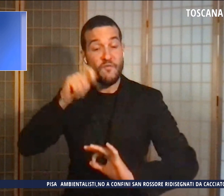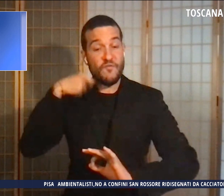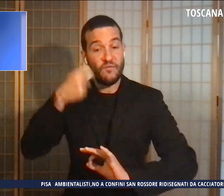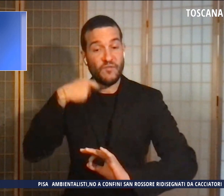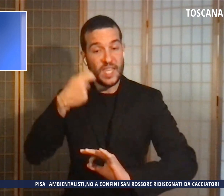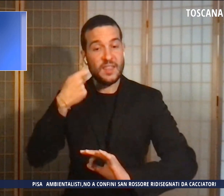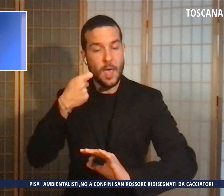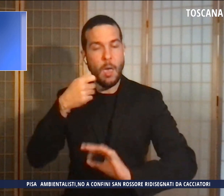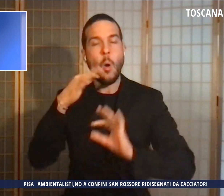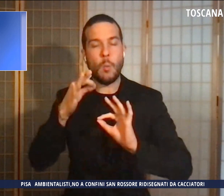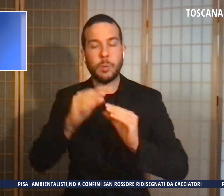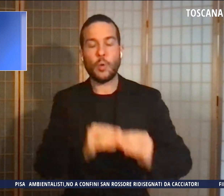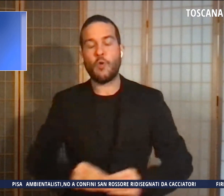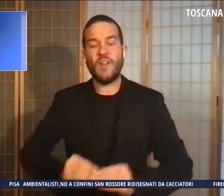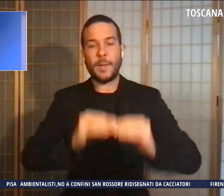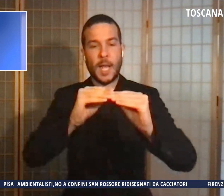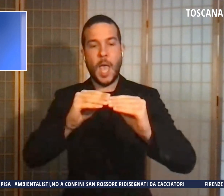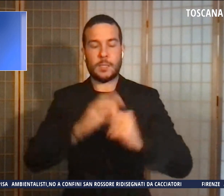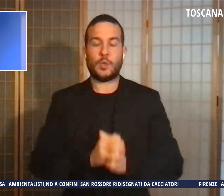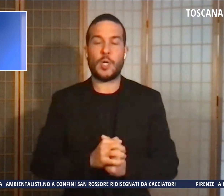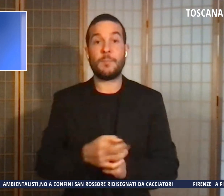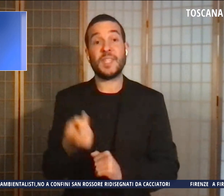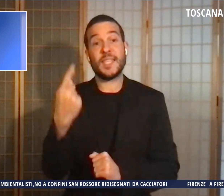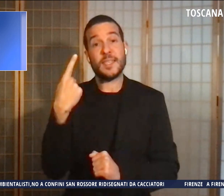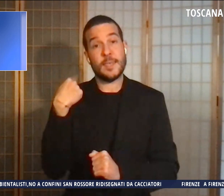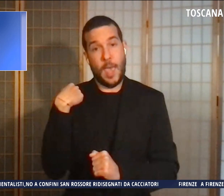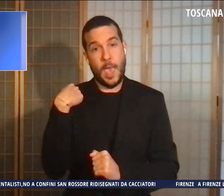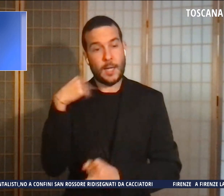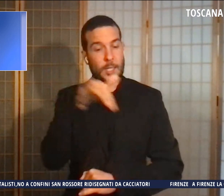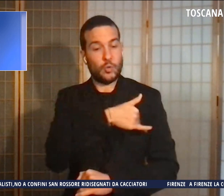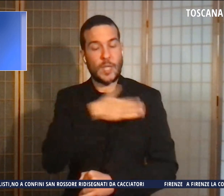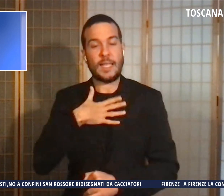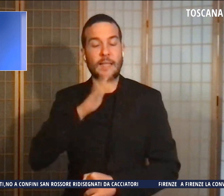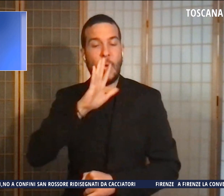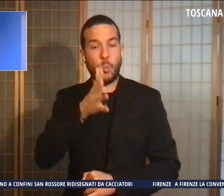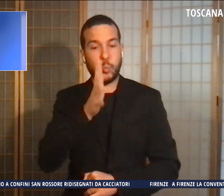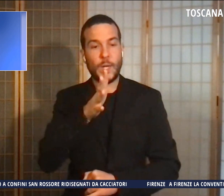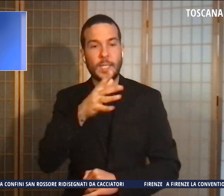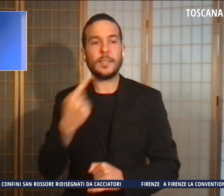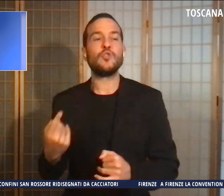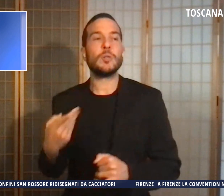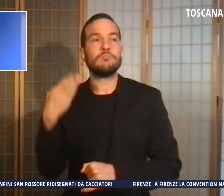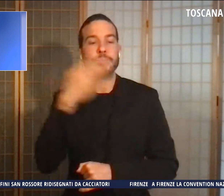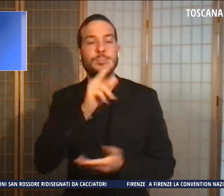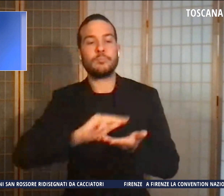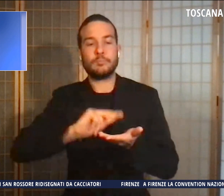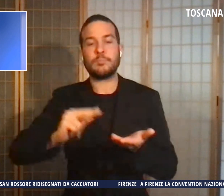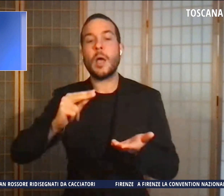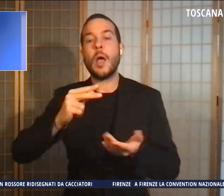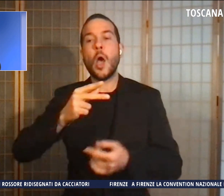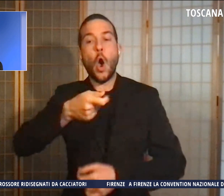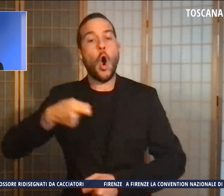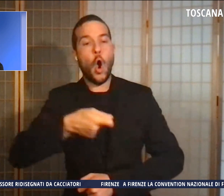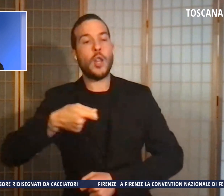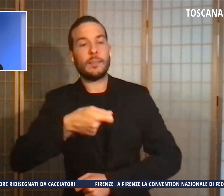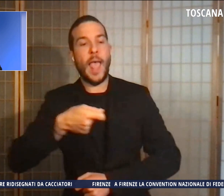Ieri invece uno studente di 15 anni è andato a scuola con un coltello da cucina nello zaino. Il ragazzo è arrivato in